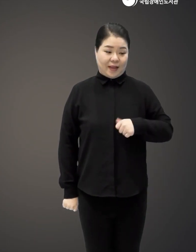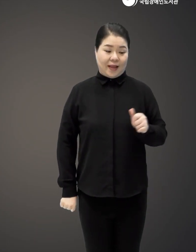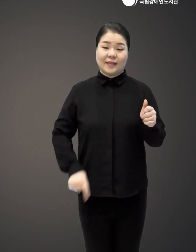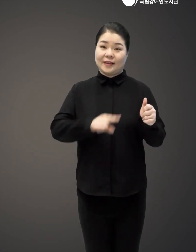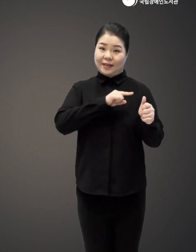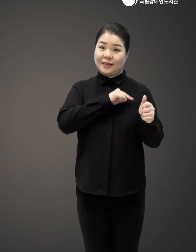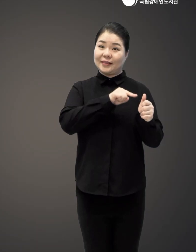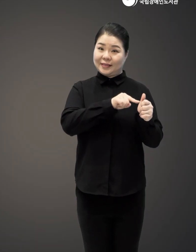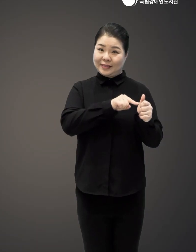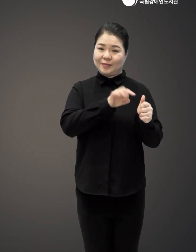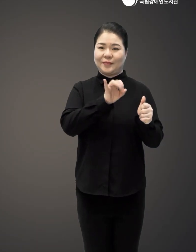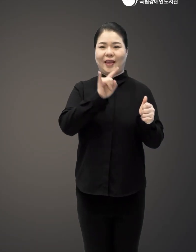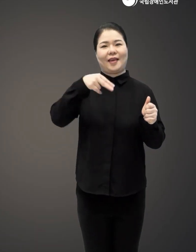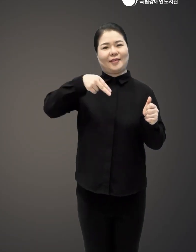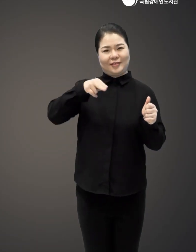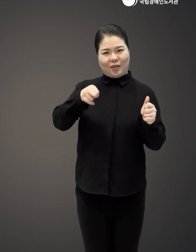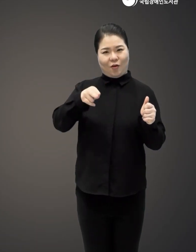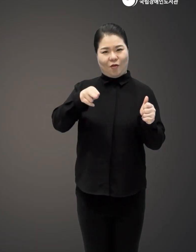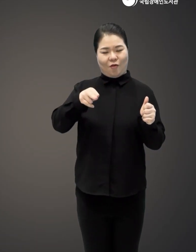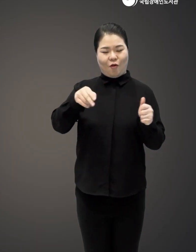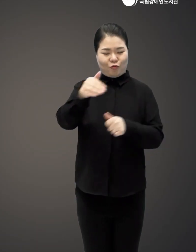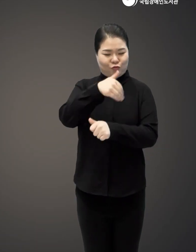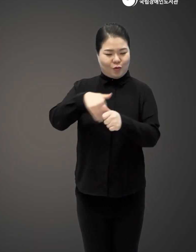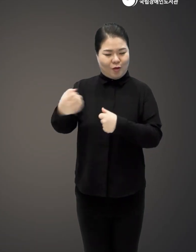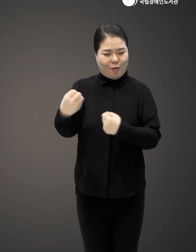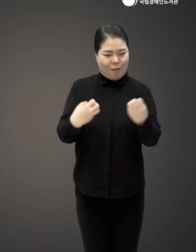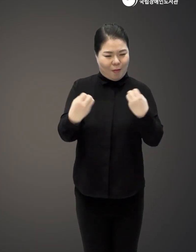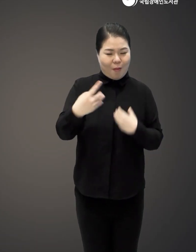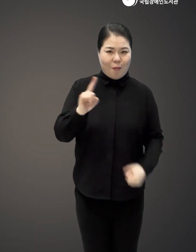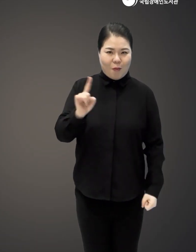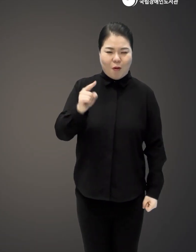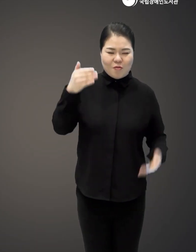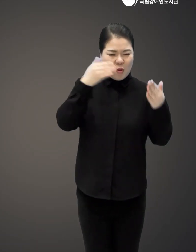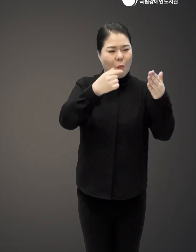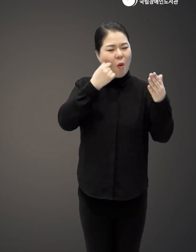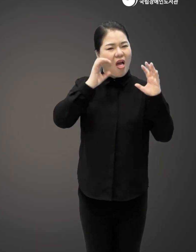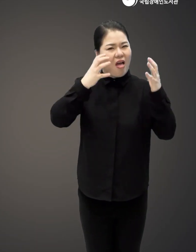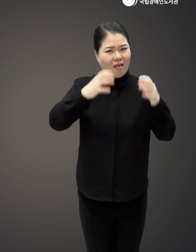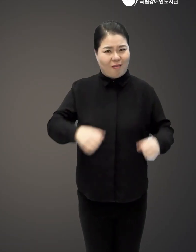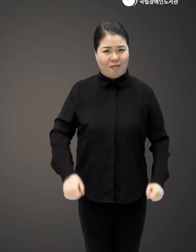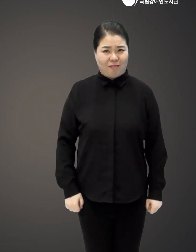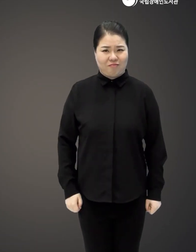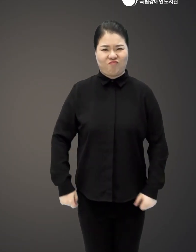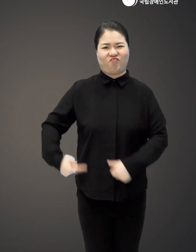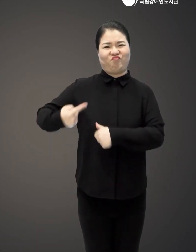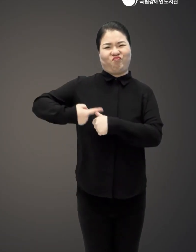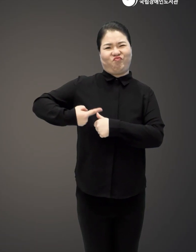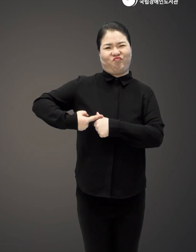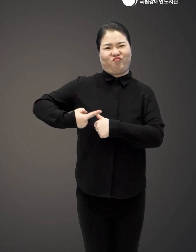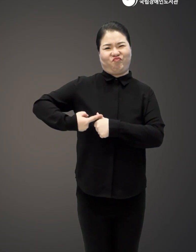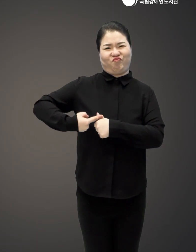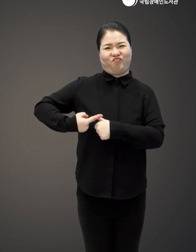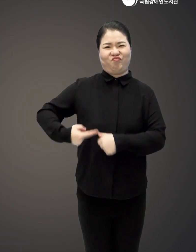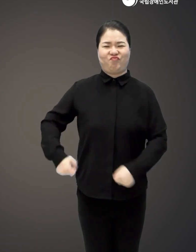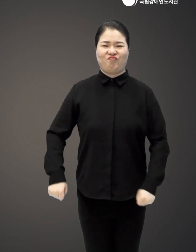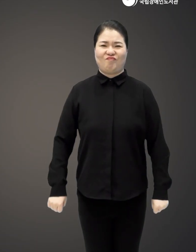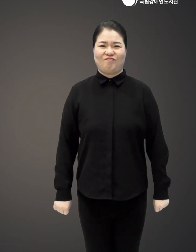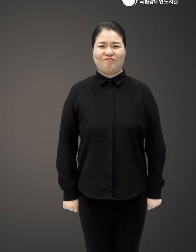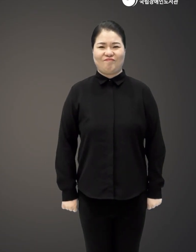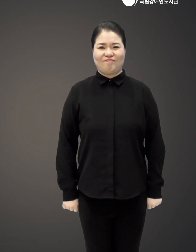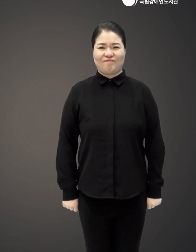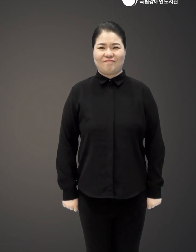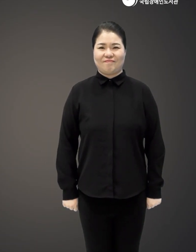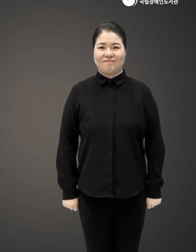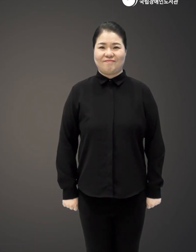Asher had been called many times in his short life it was disruptor but in his case